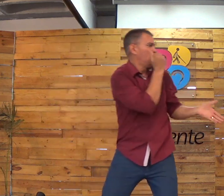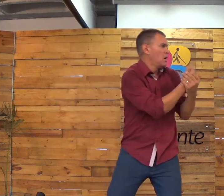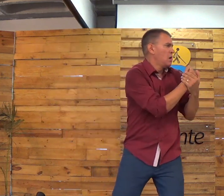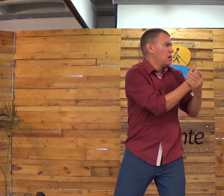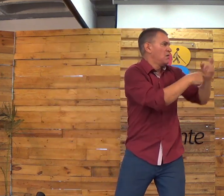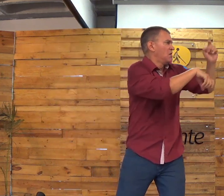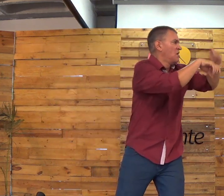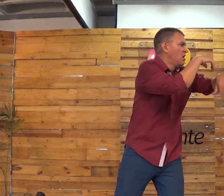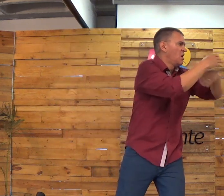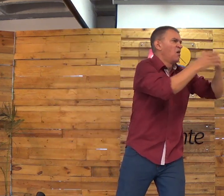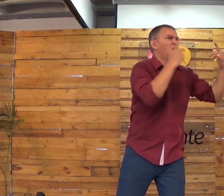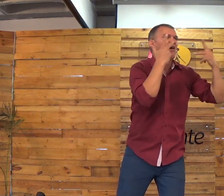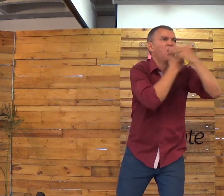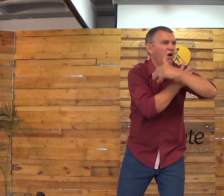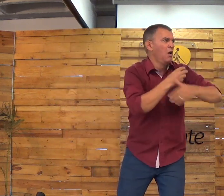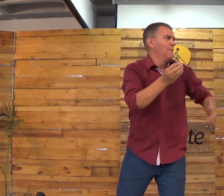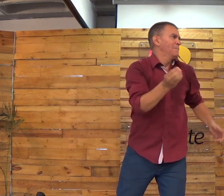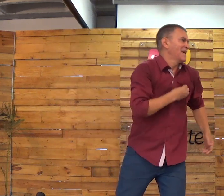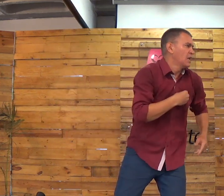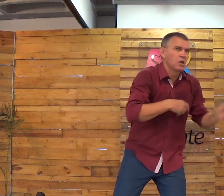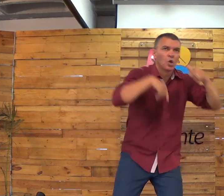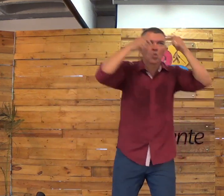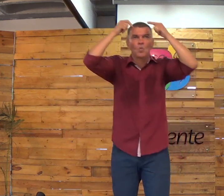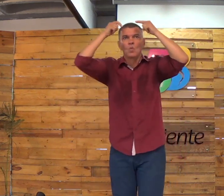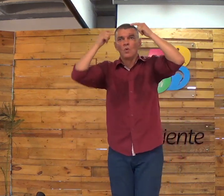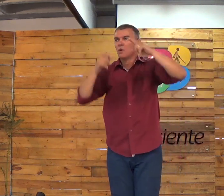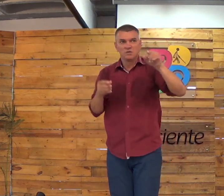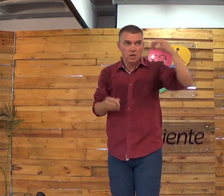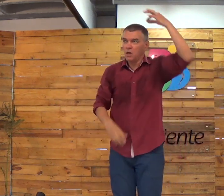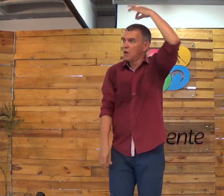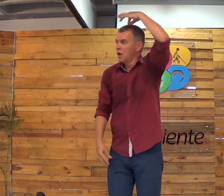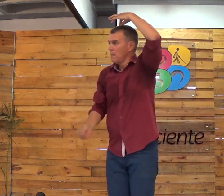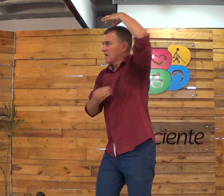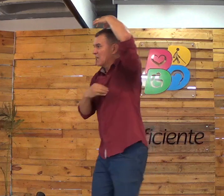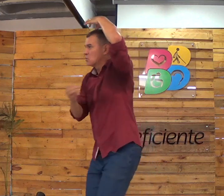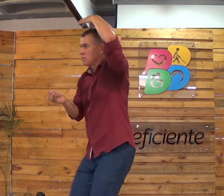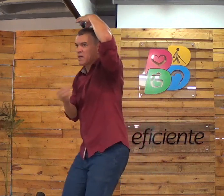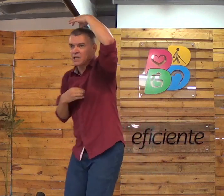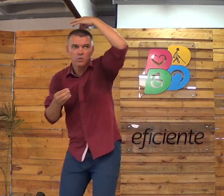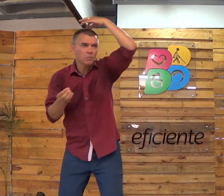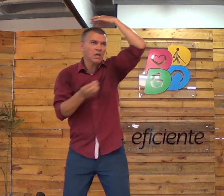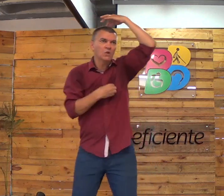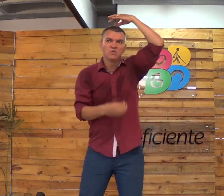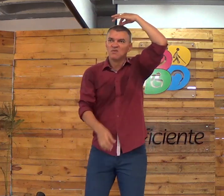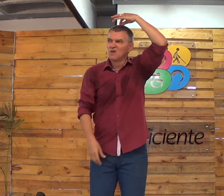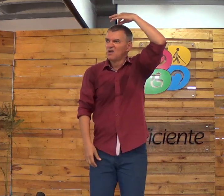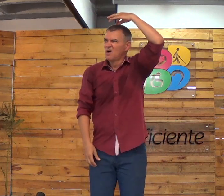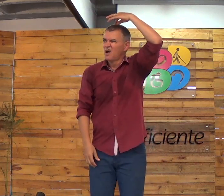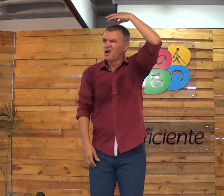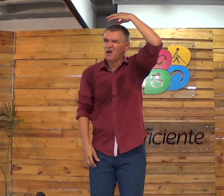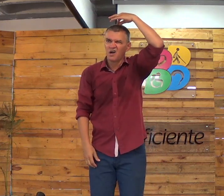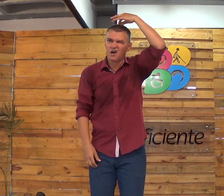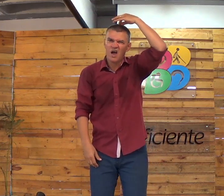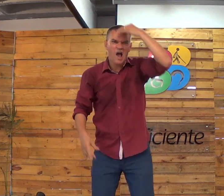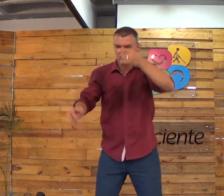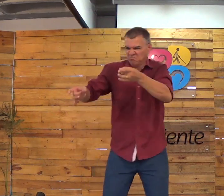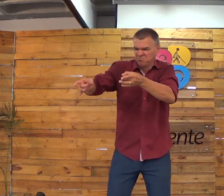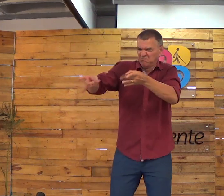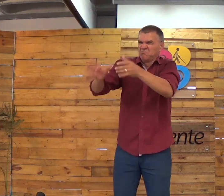pecando ou fazendo coisa errada ou colocando, emitindo. Você acha que tem como continuar com o Espírito Santo e